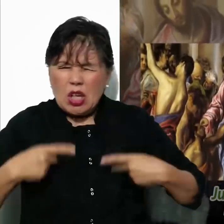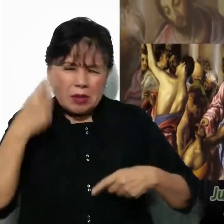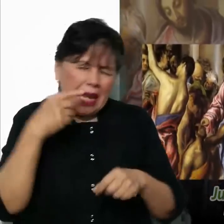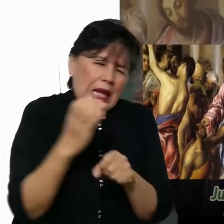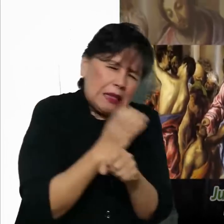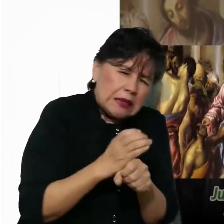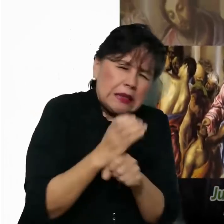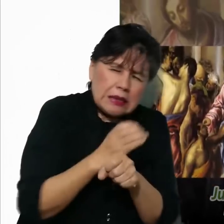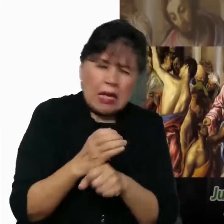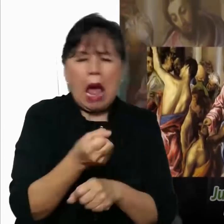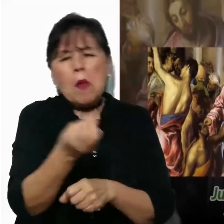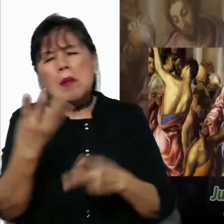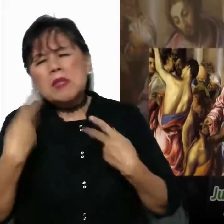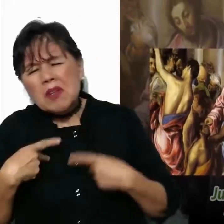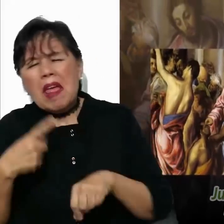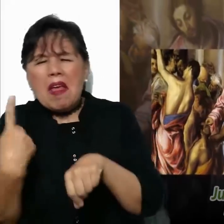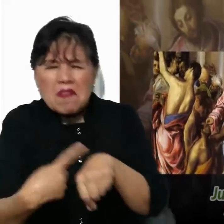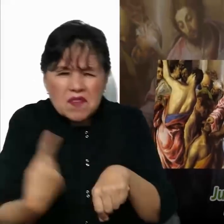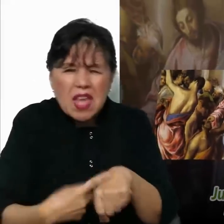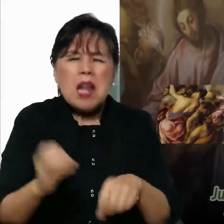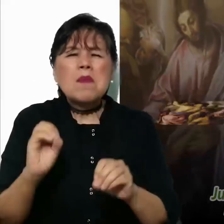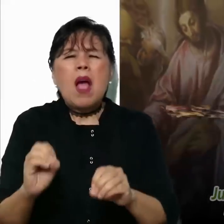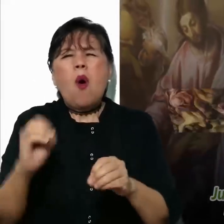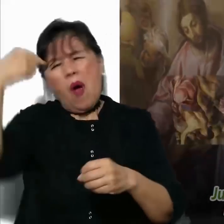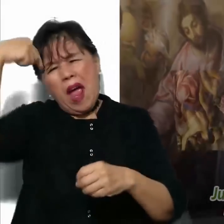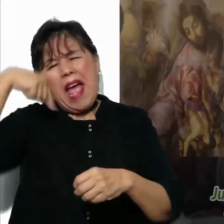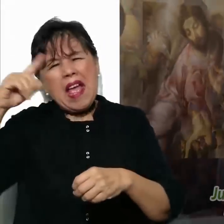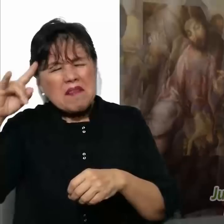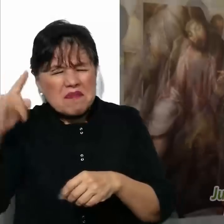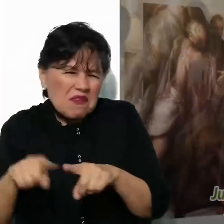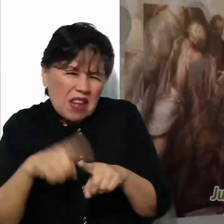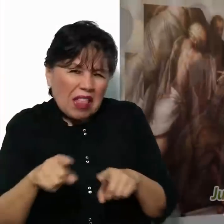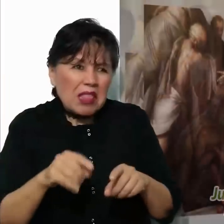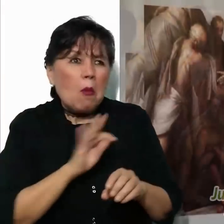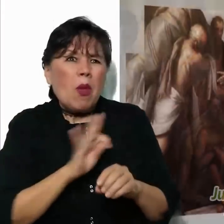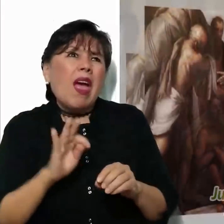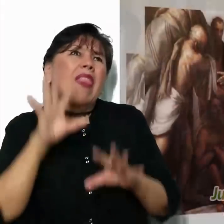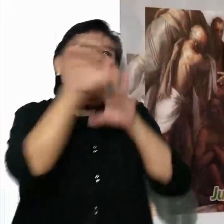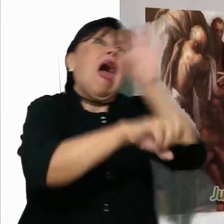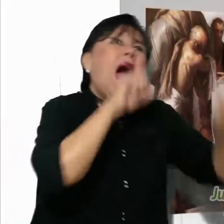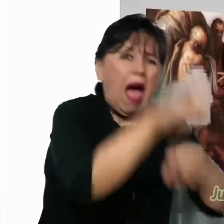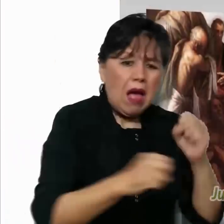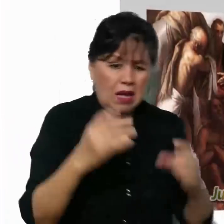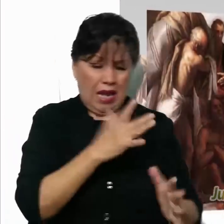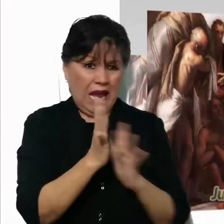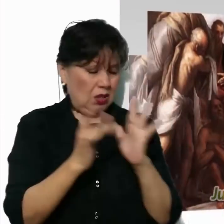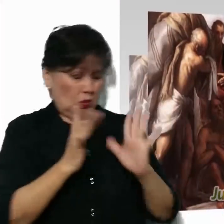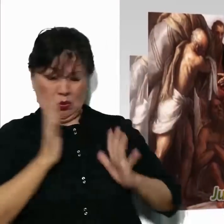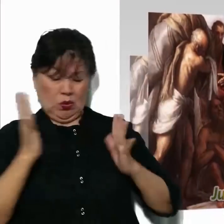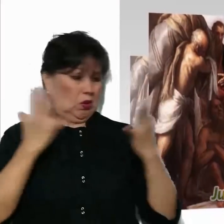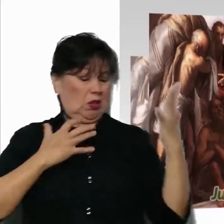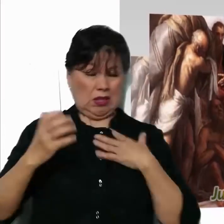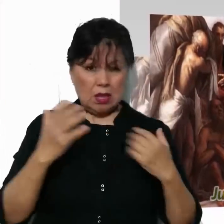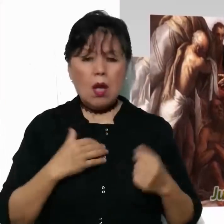manera que todos los que padecían algún mal, se le echaban encima para tocarlo. Cuando los poseídos por